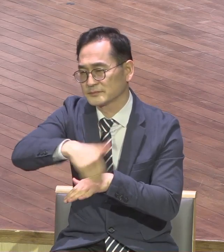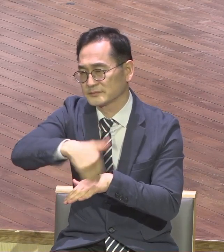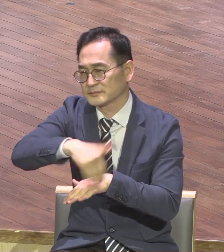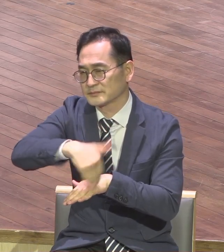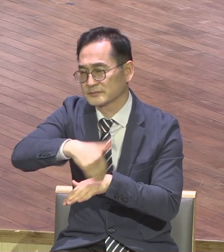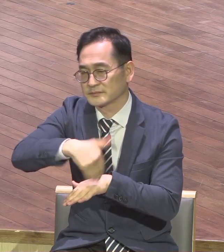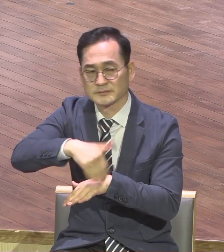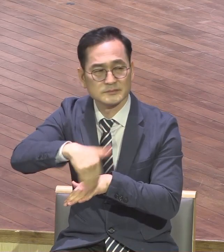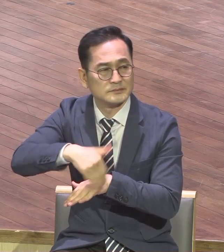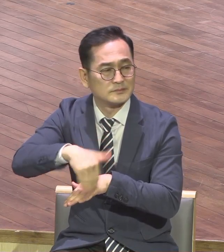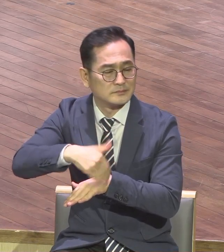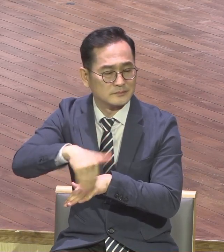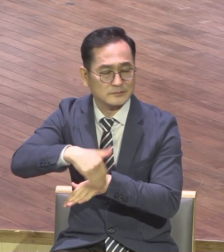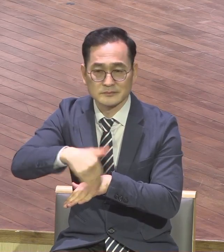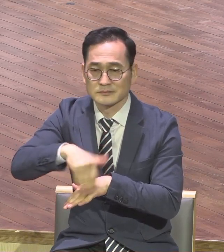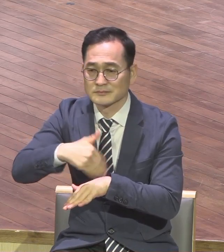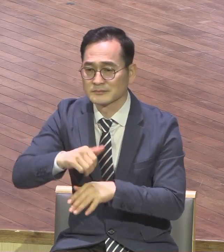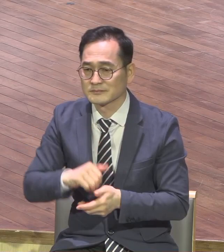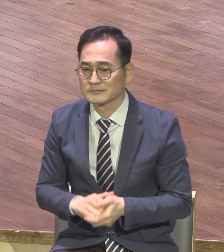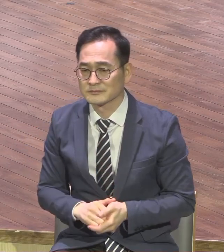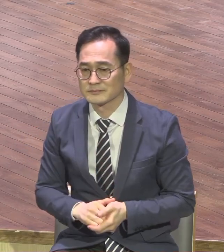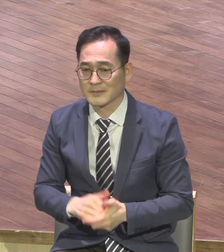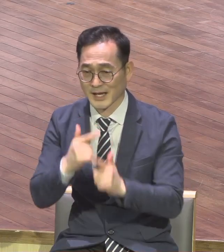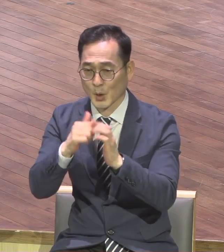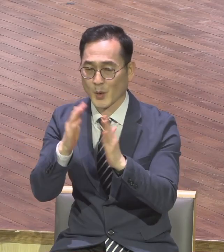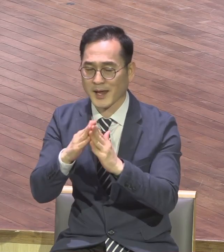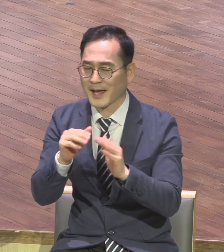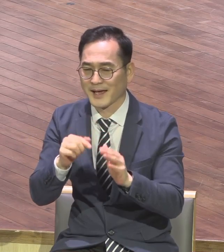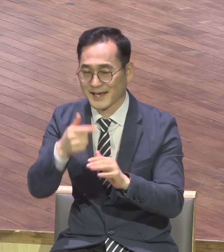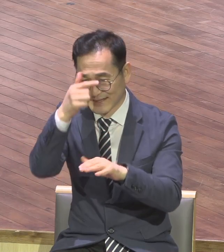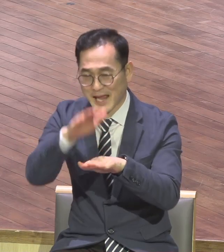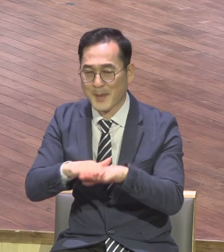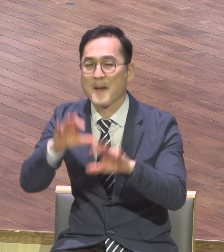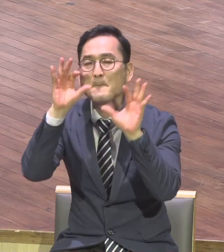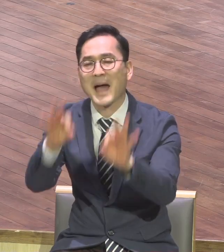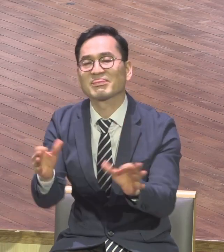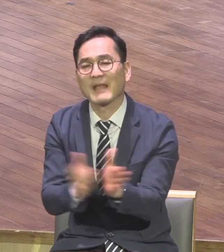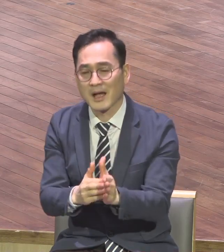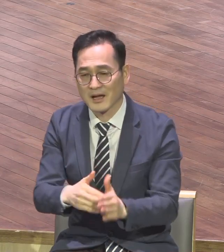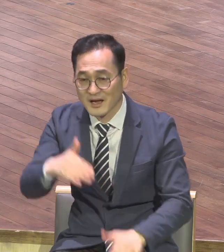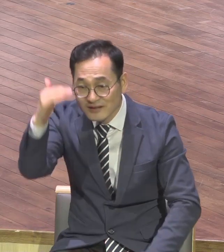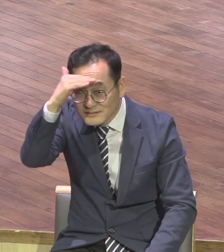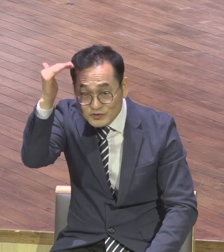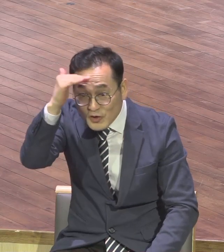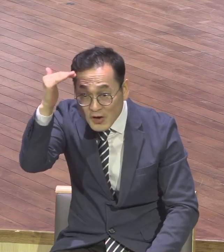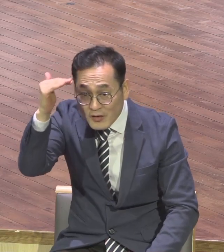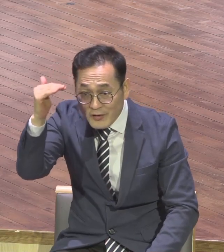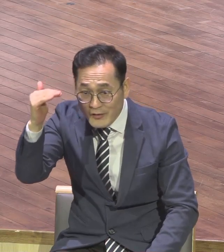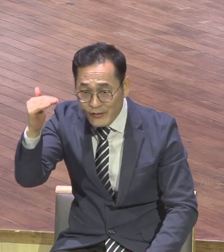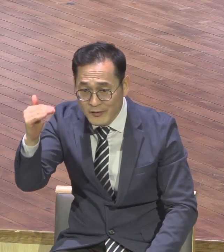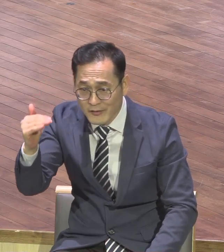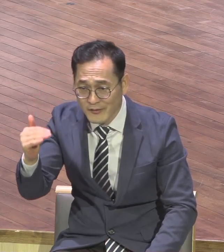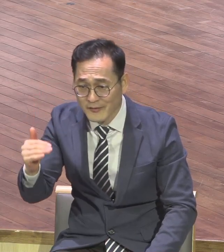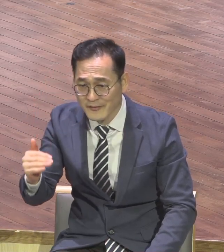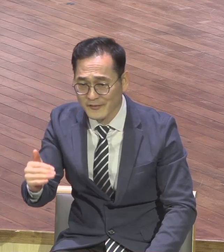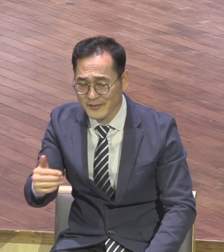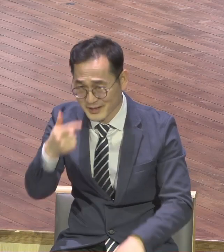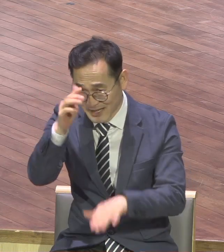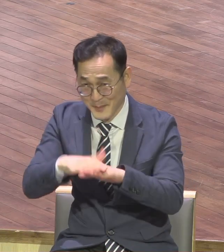봤다 영화 봤습니까 아무 소용없는 거예요 하나님이요 영적 체험을 하게 하여